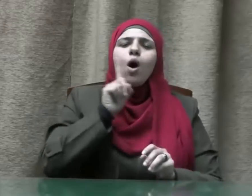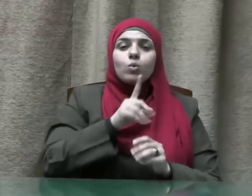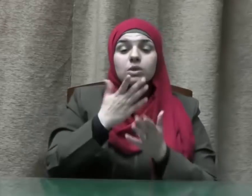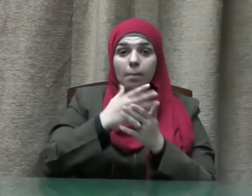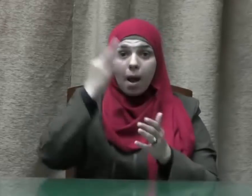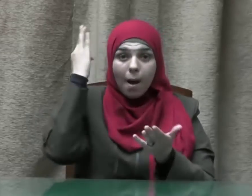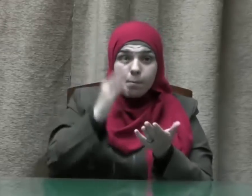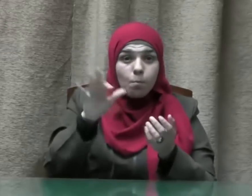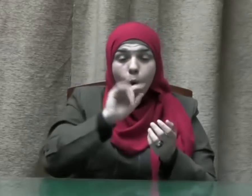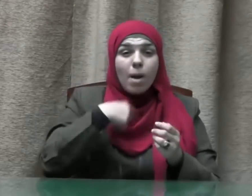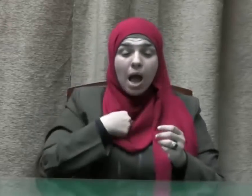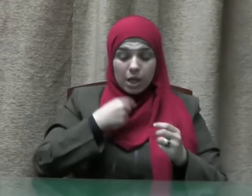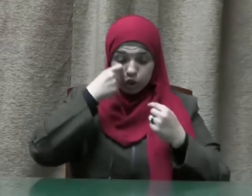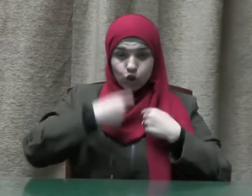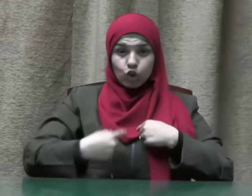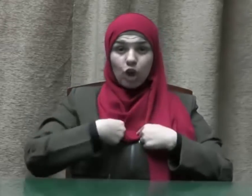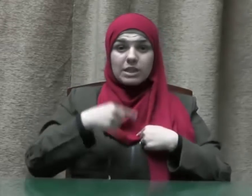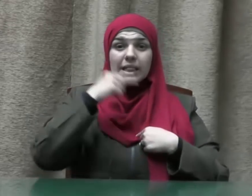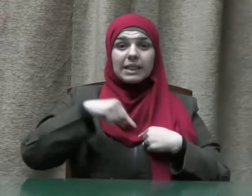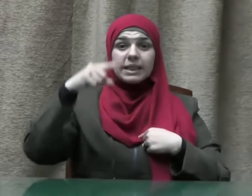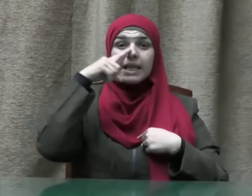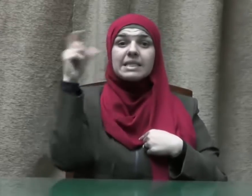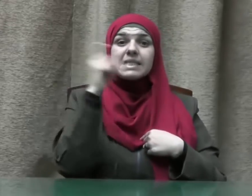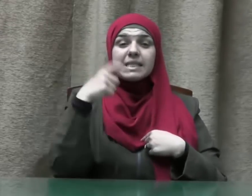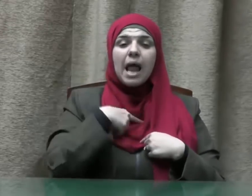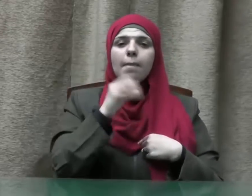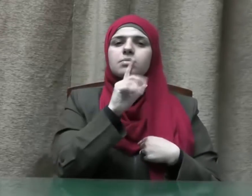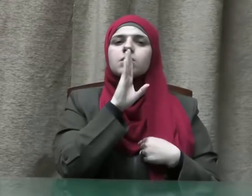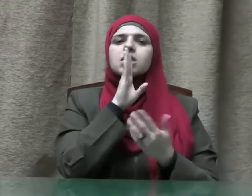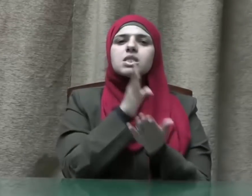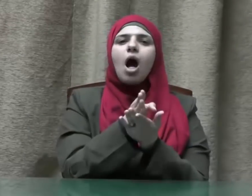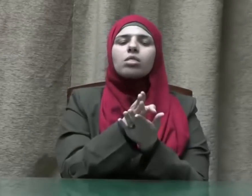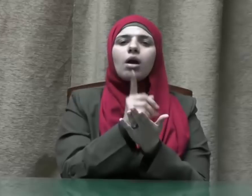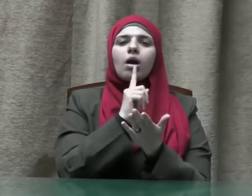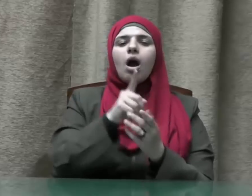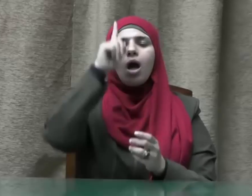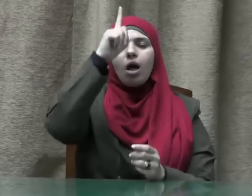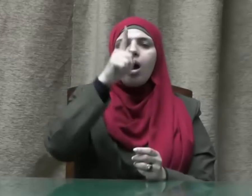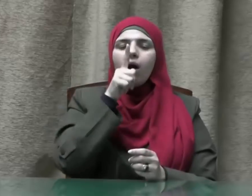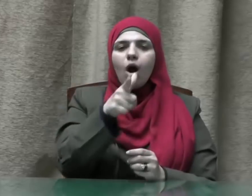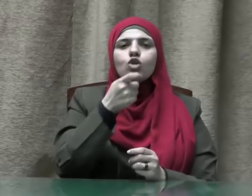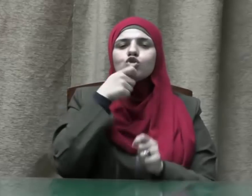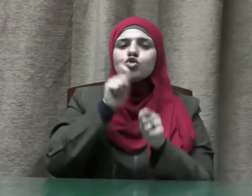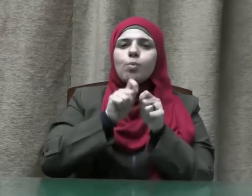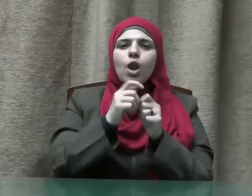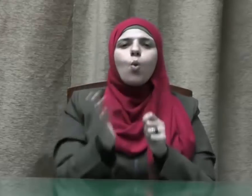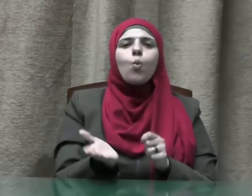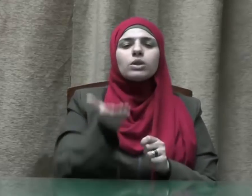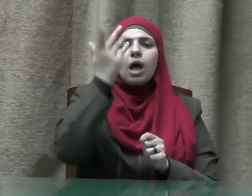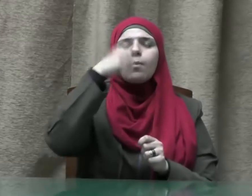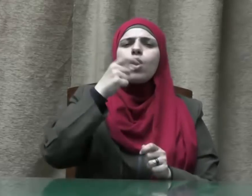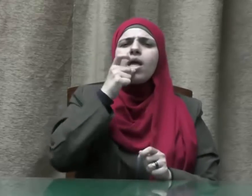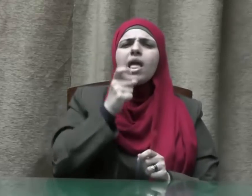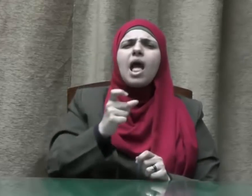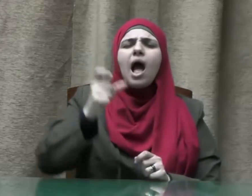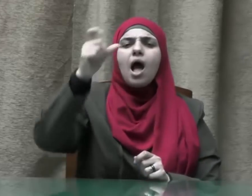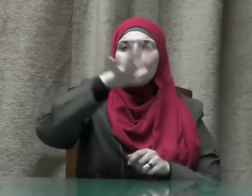المسلم صادق في كل حال قال تعالى يا أيها الذين آمنوا